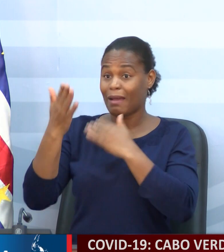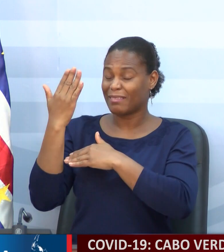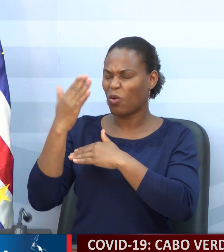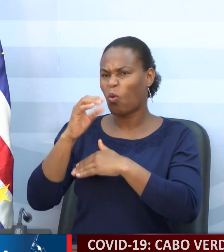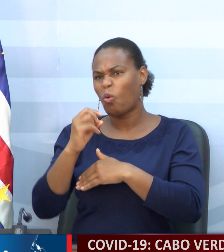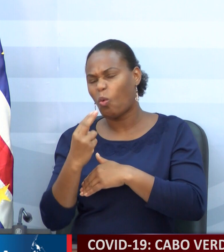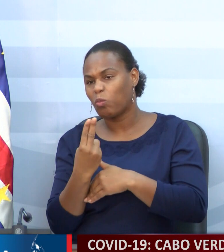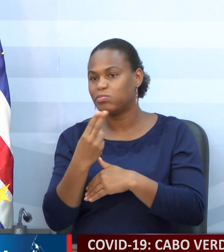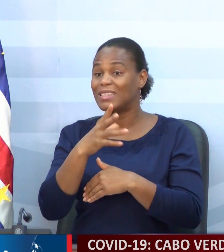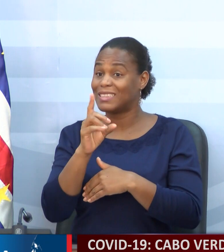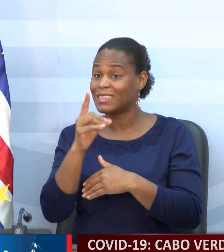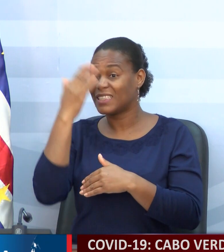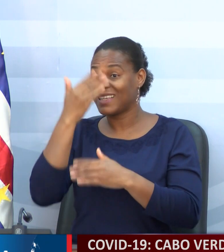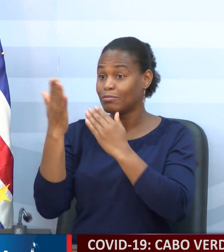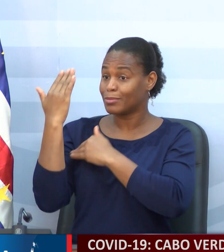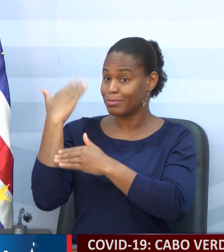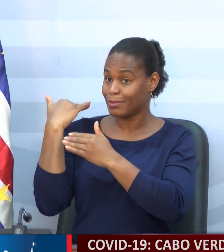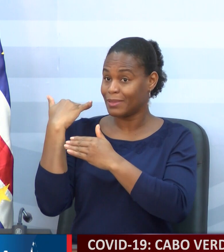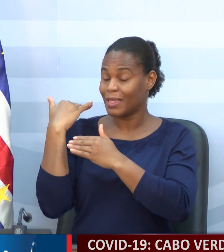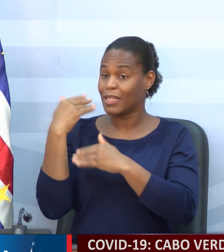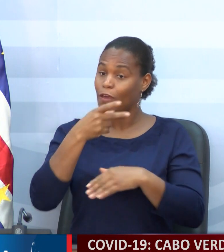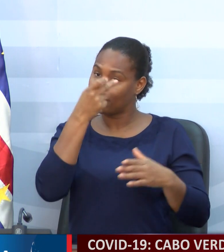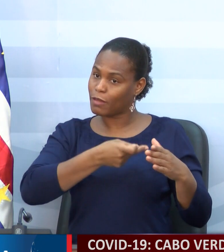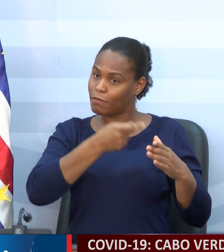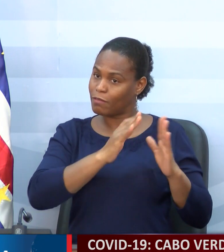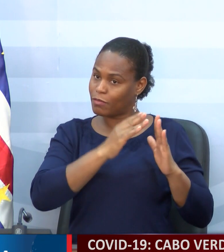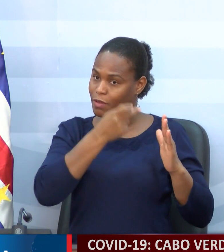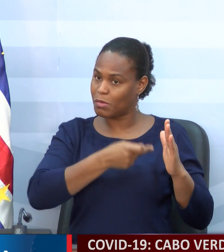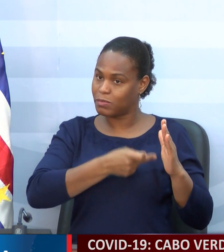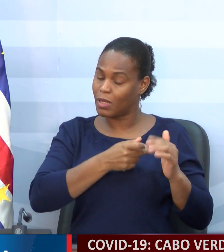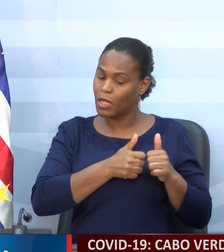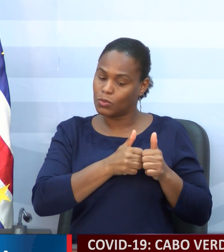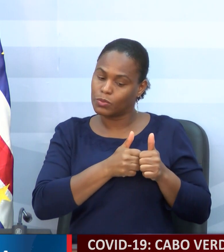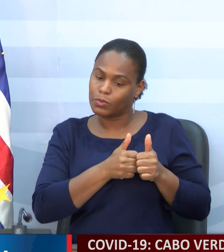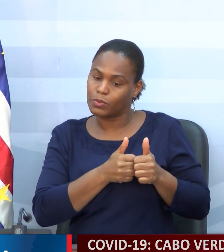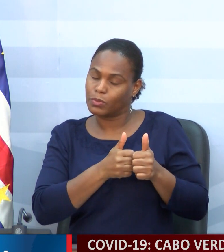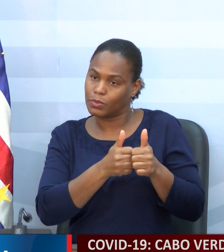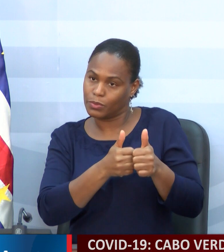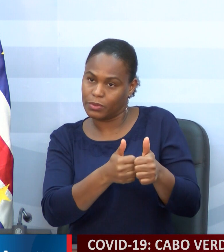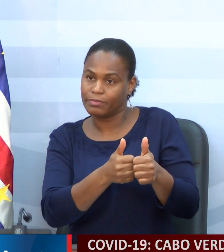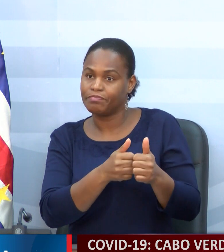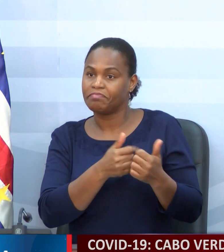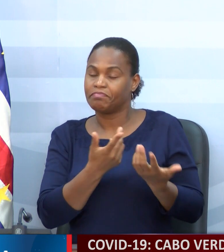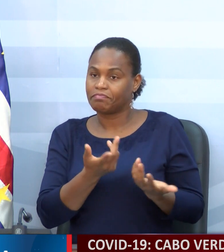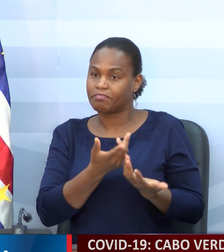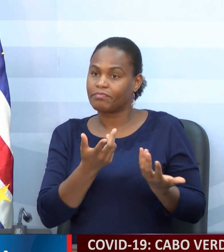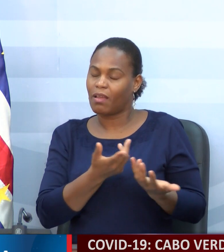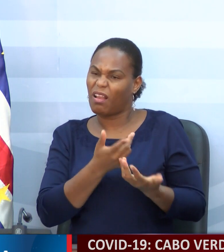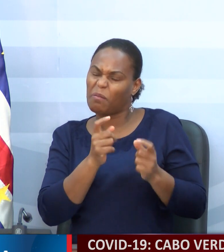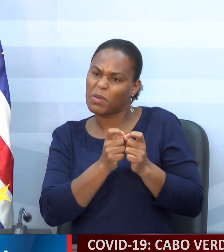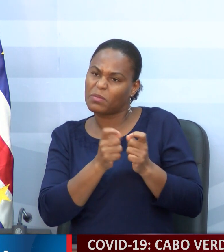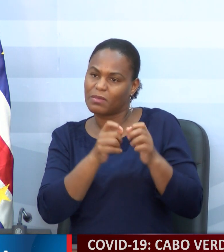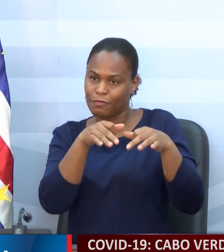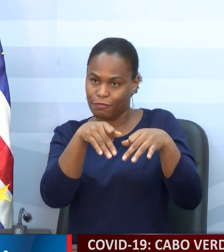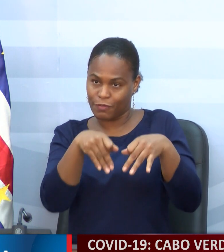16 dias e que estavam em quarentena e que durante esse seguimento em quarentena na fase final